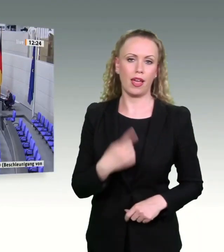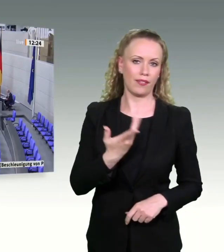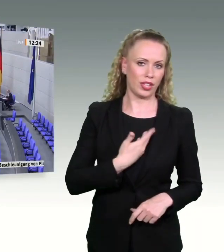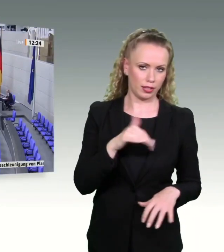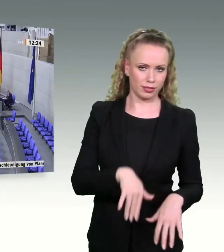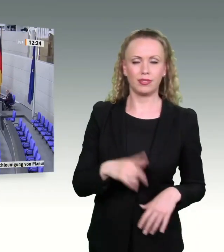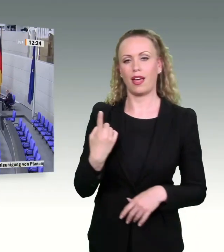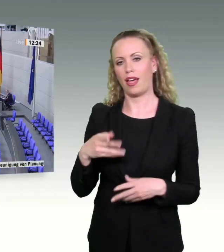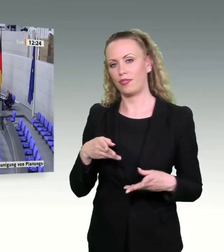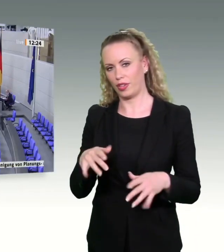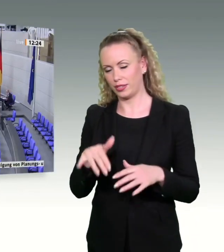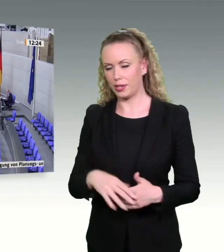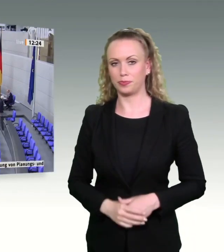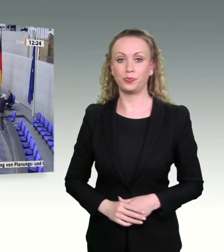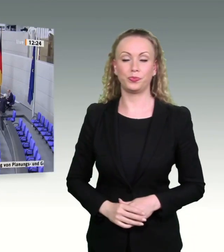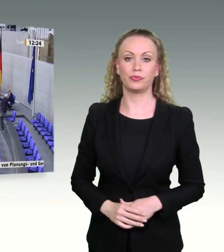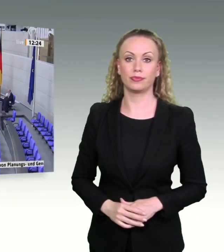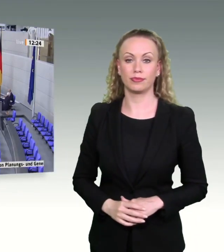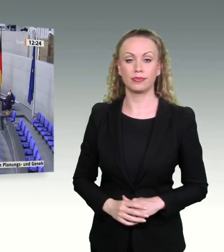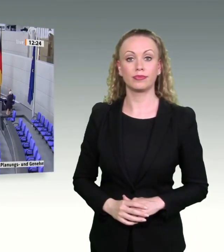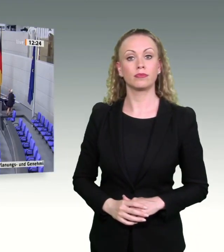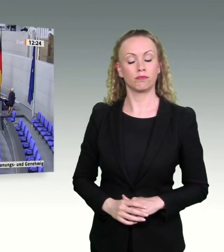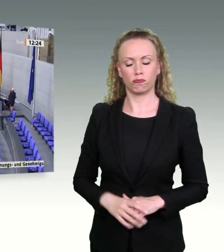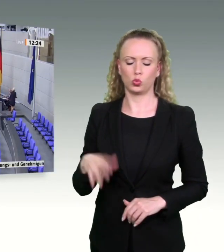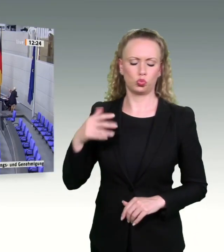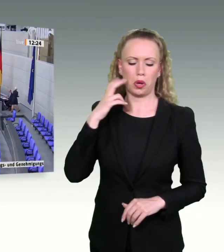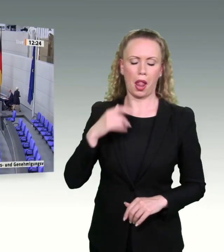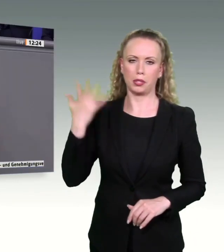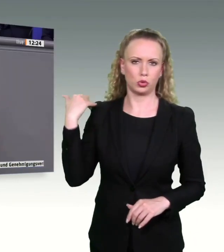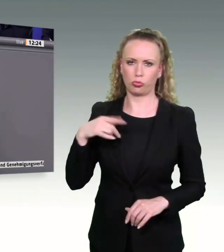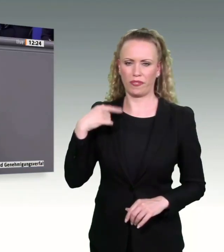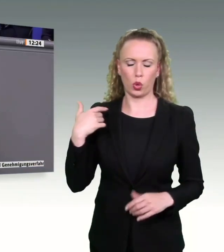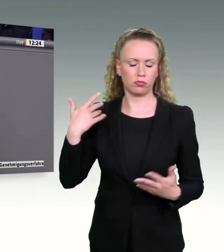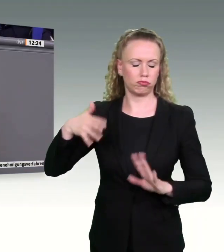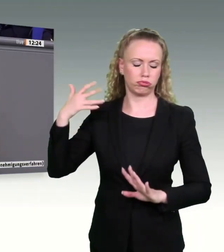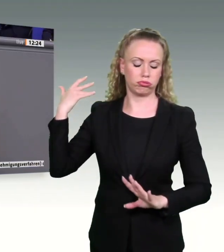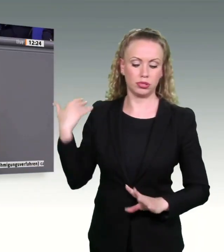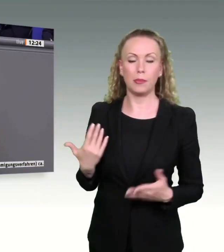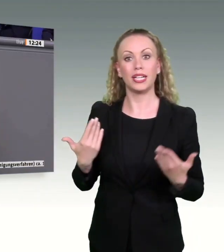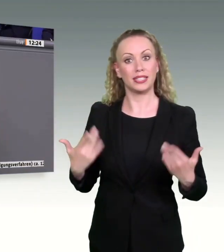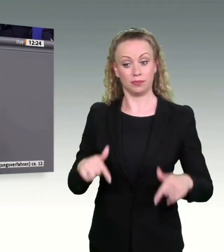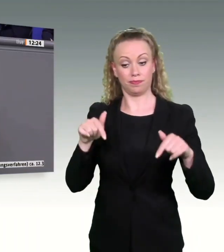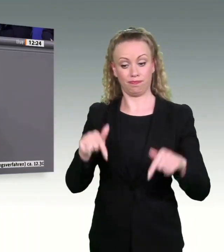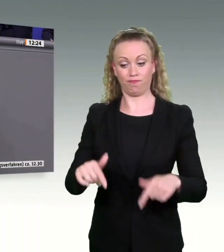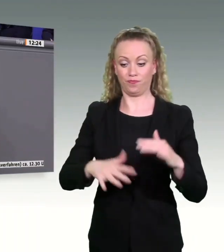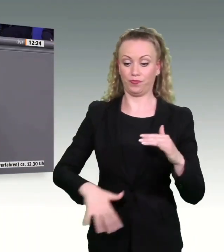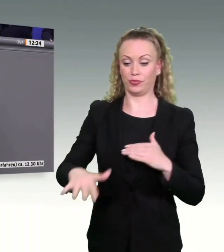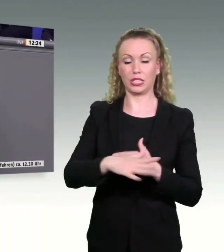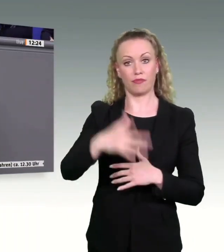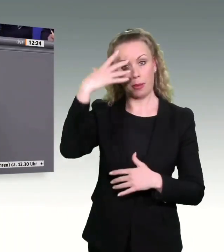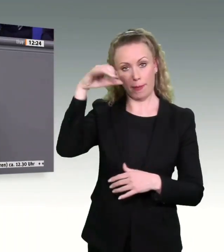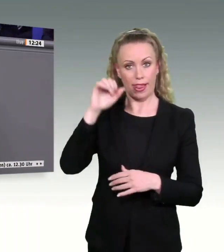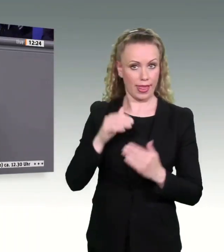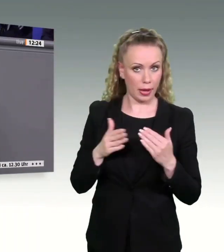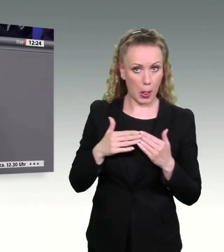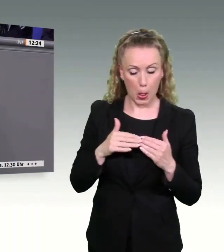aktueller denn je. Zu sehen an zwei Großprojekten direkt vor den Toren Berlins. Auf der einen